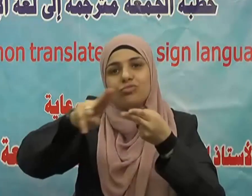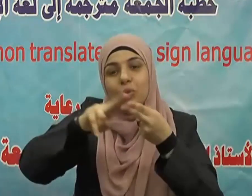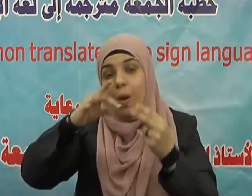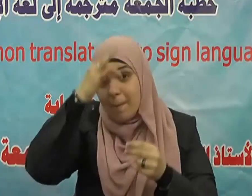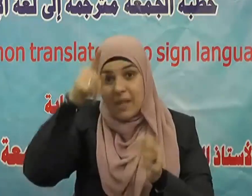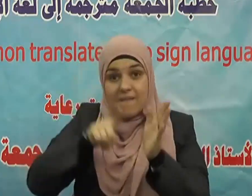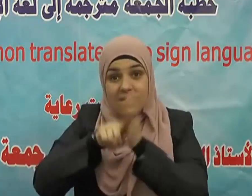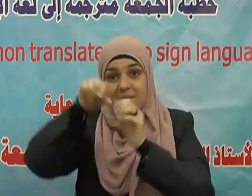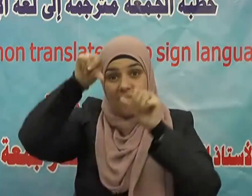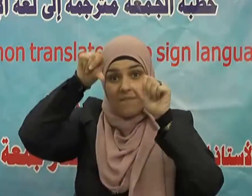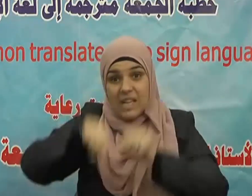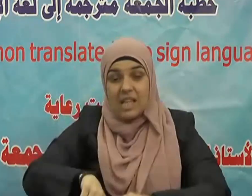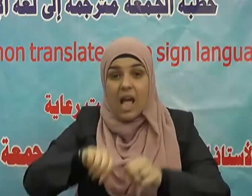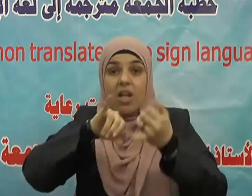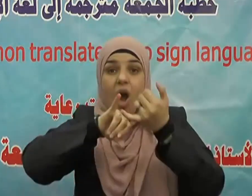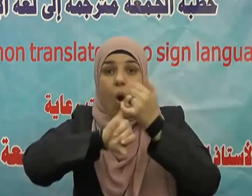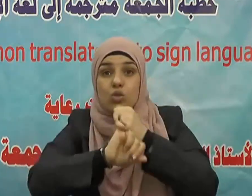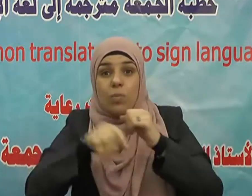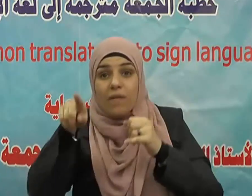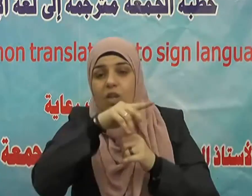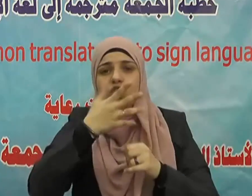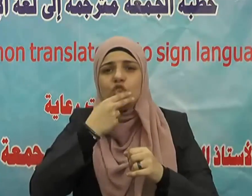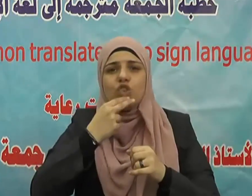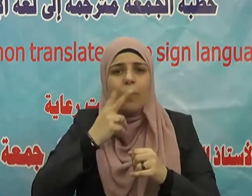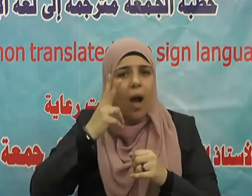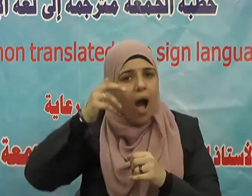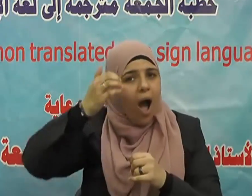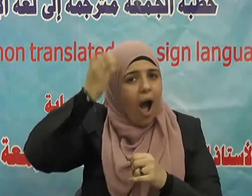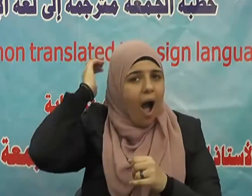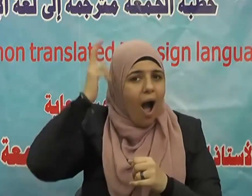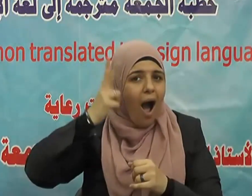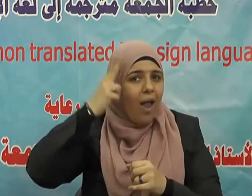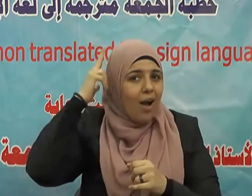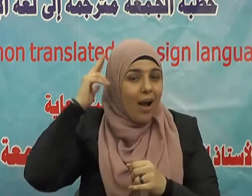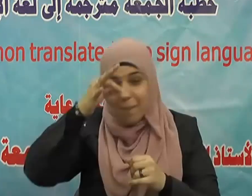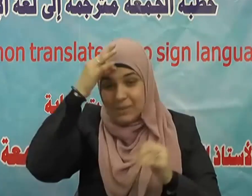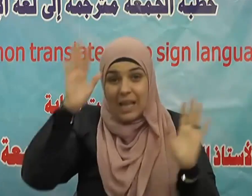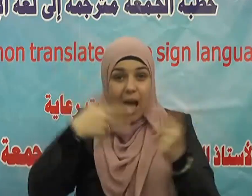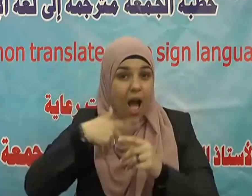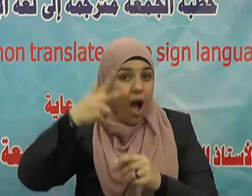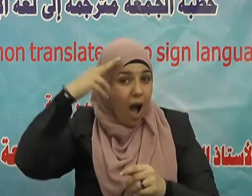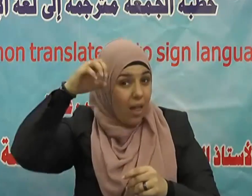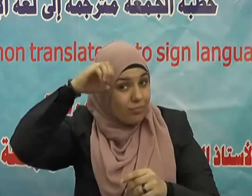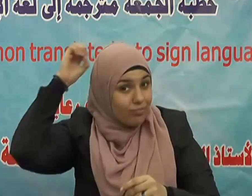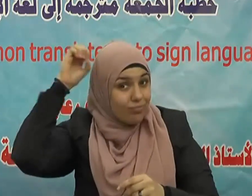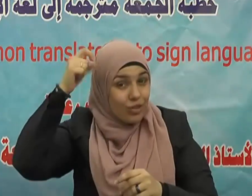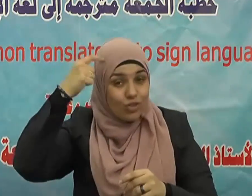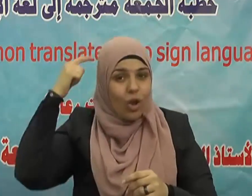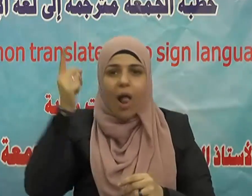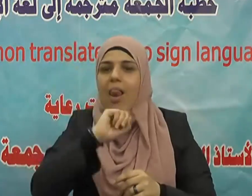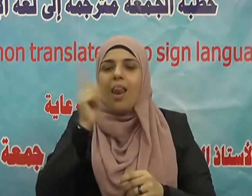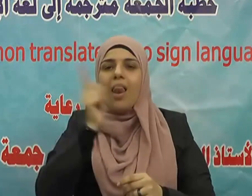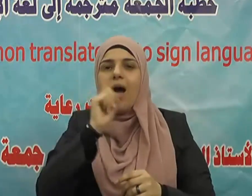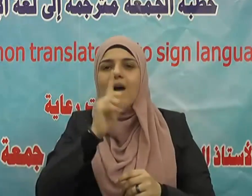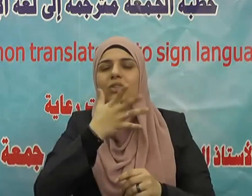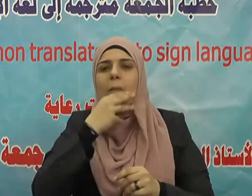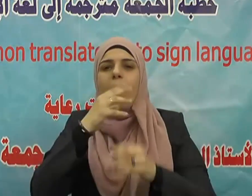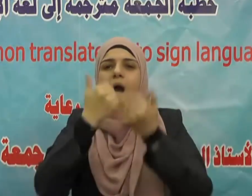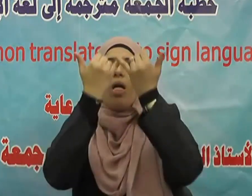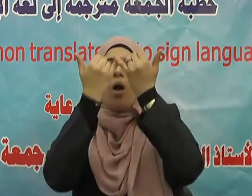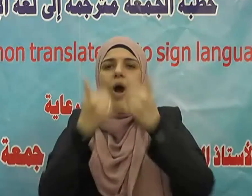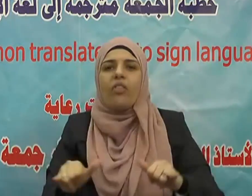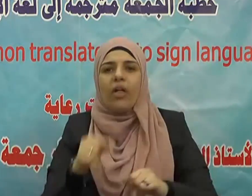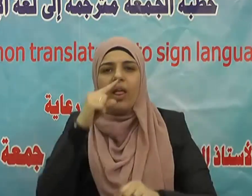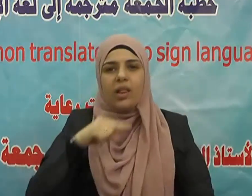ألا أخبركم بأفضل درجة من الصلاة والصدقة قالوا بلى يا رسول